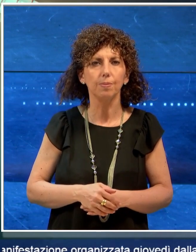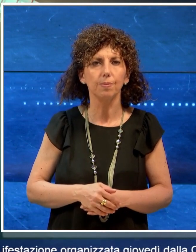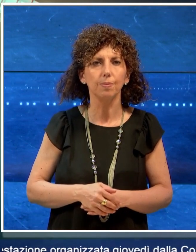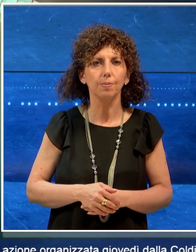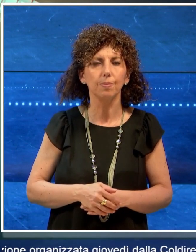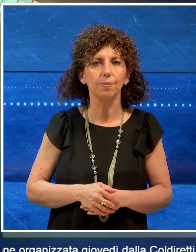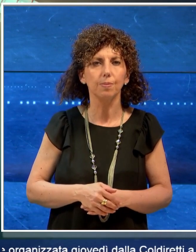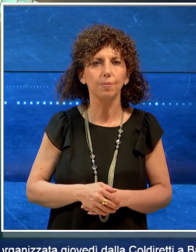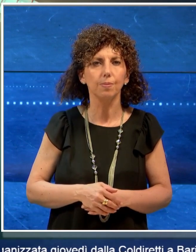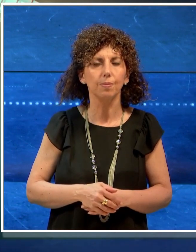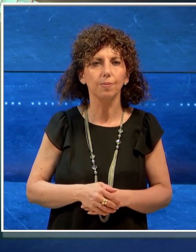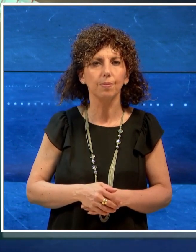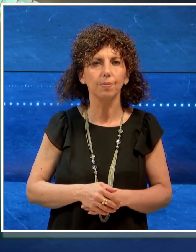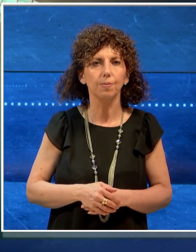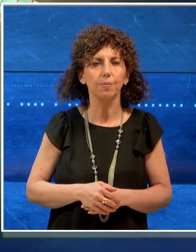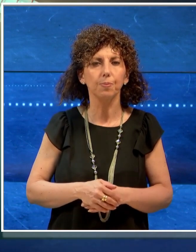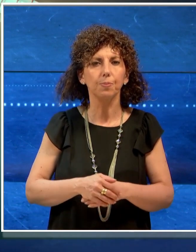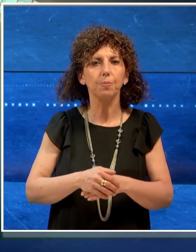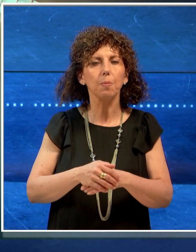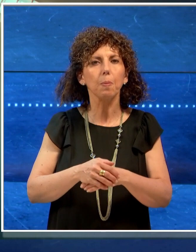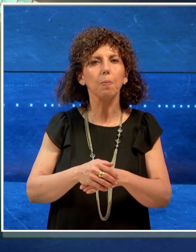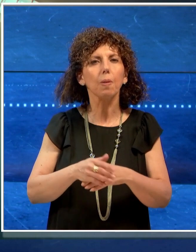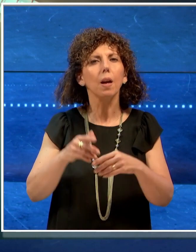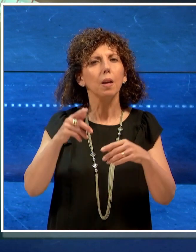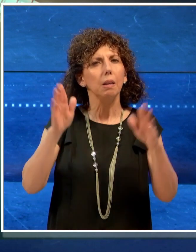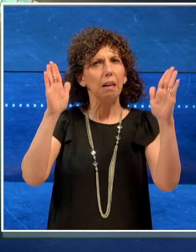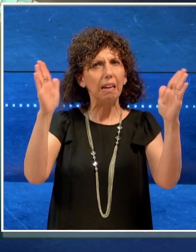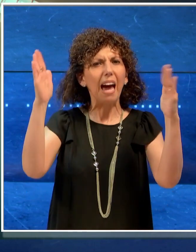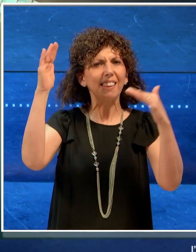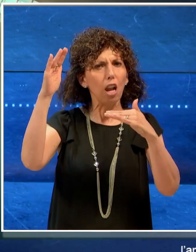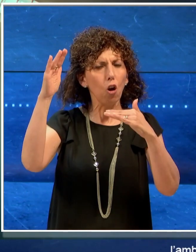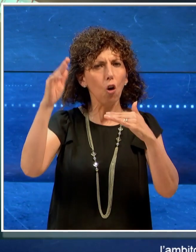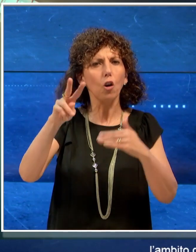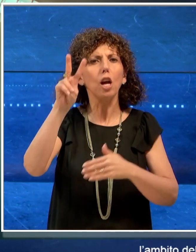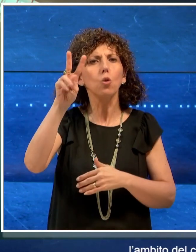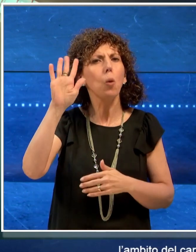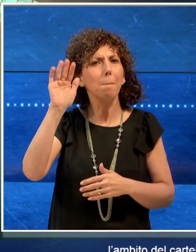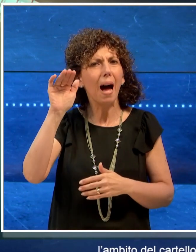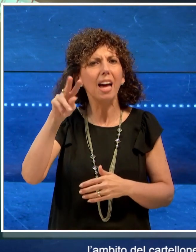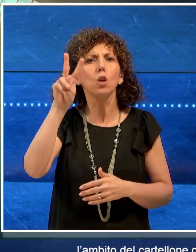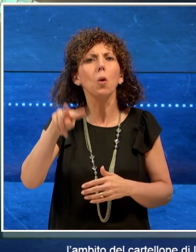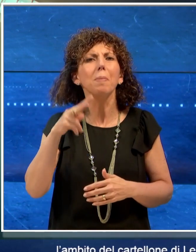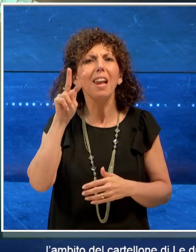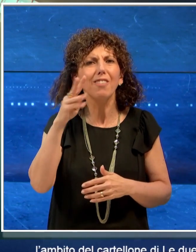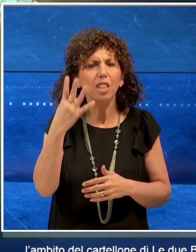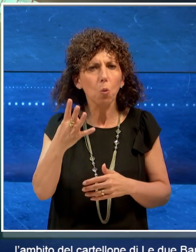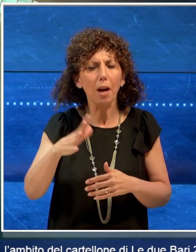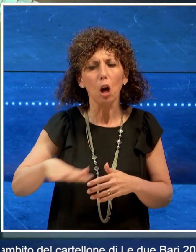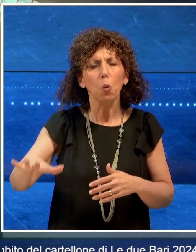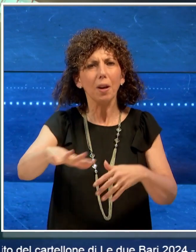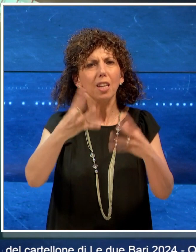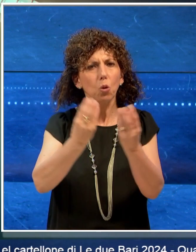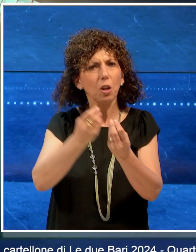Nell'ambito del cartellone, le due Bari 2024, quartieri uniti dalla cultura